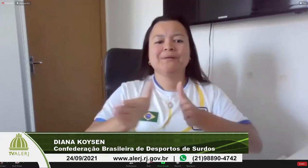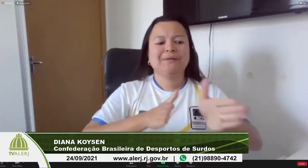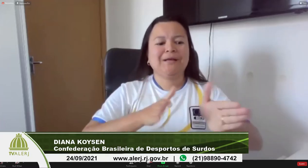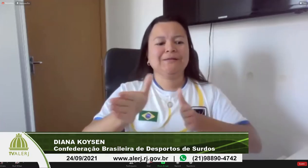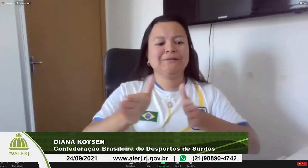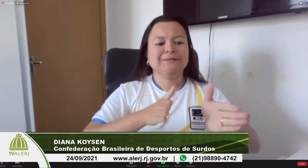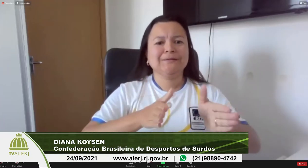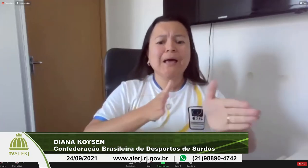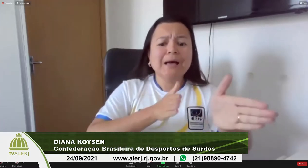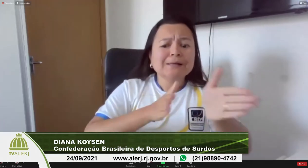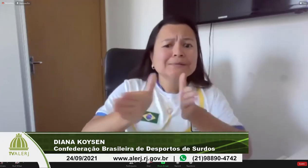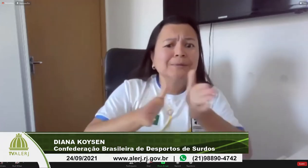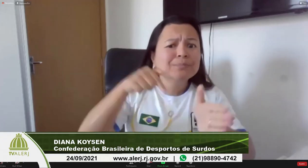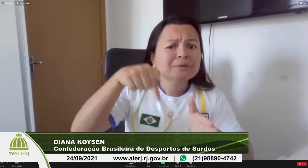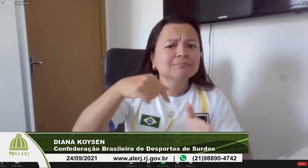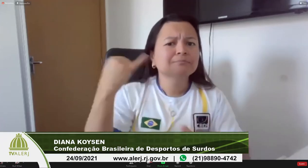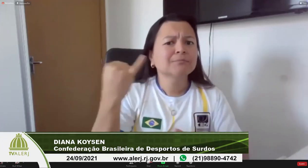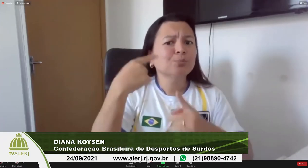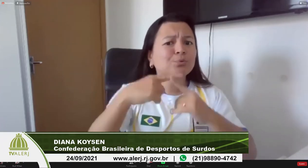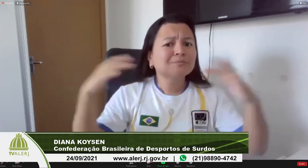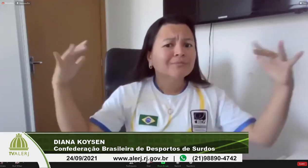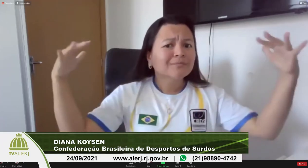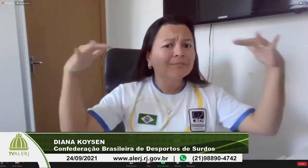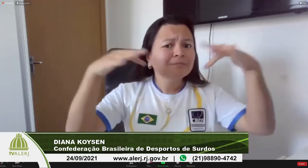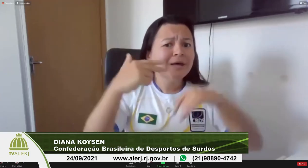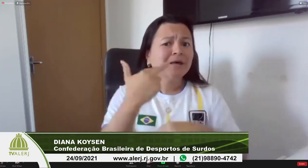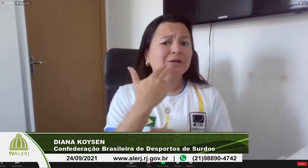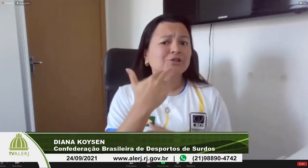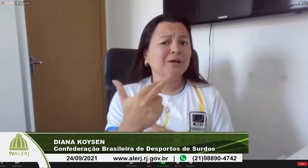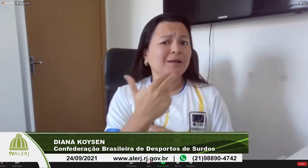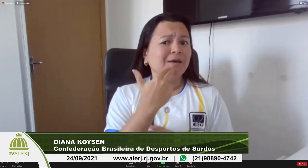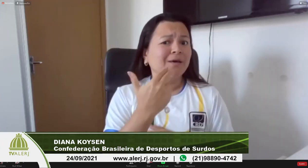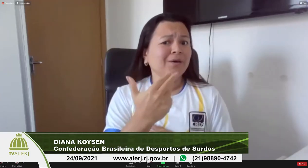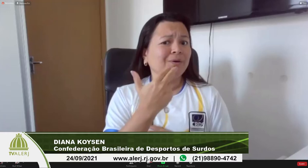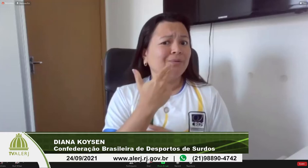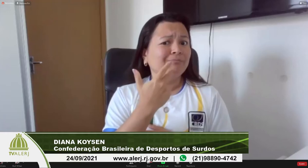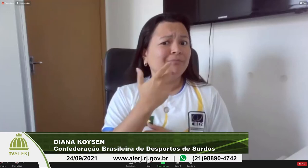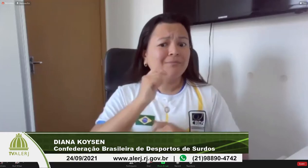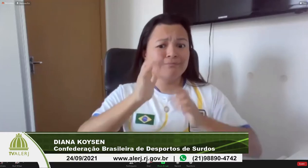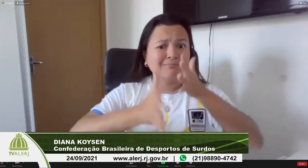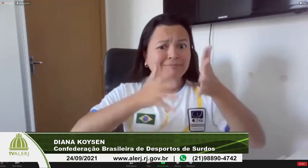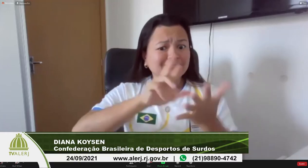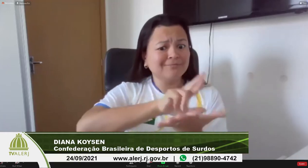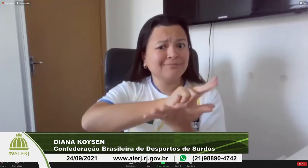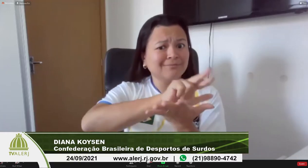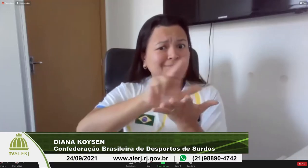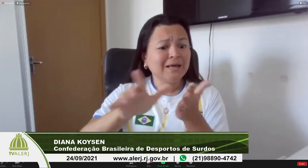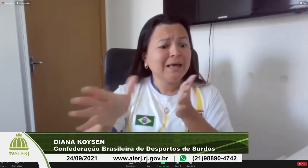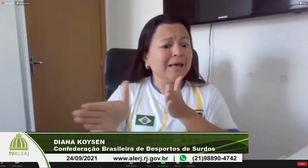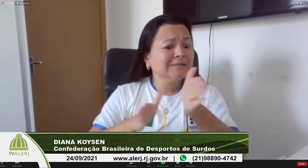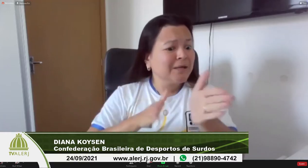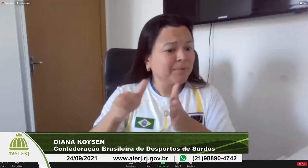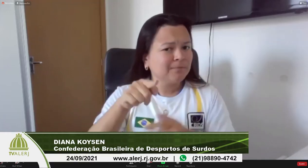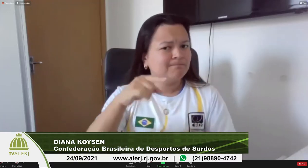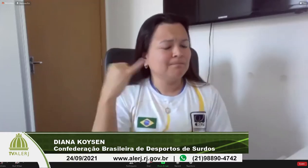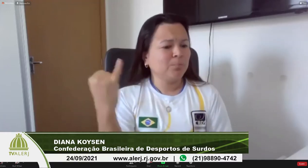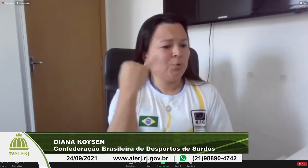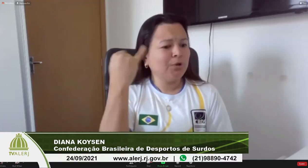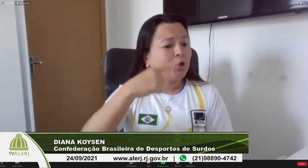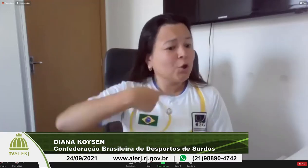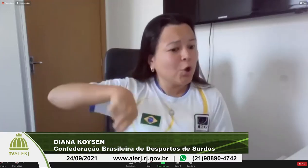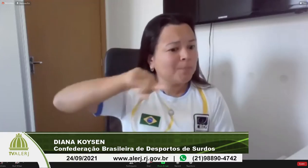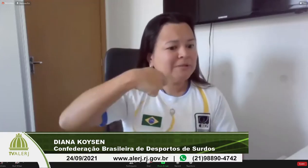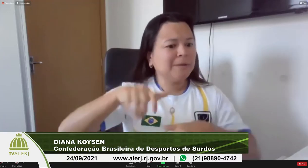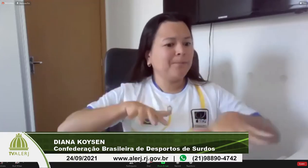principalmente no estado do Rio de Janeiro então investir nas questões de acessibilidade é muito importante vão vir várias